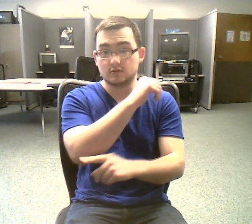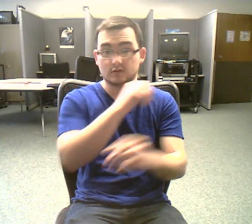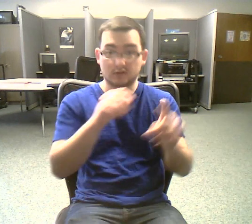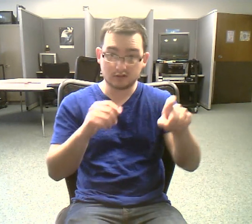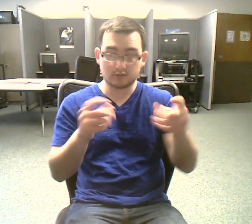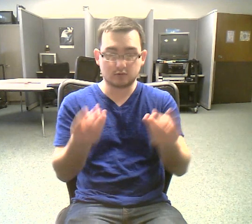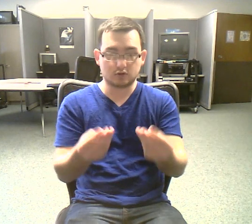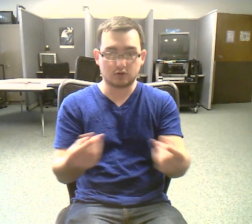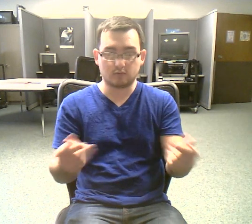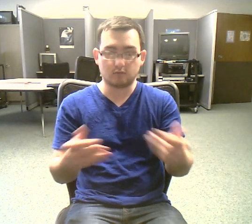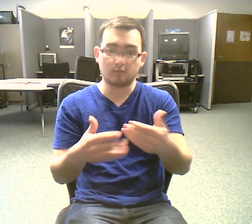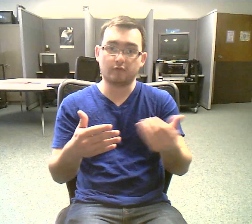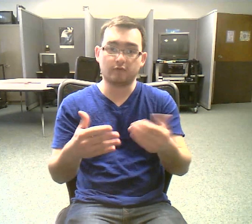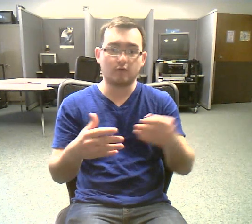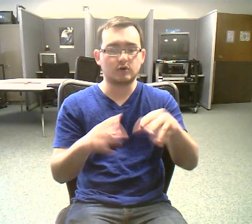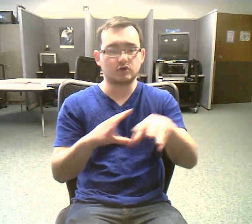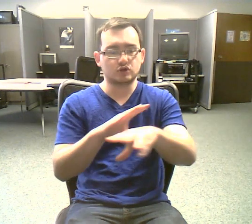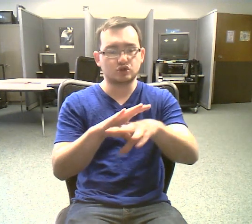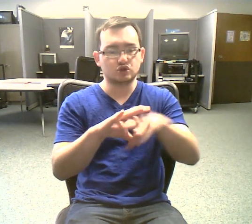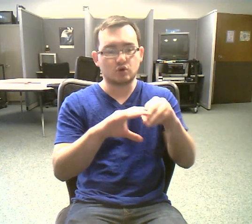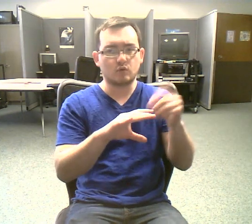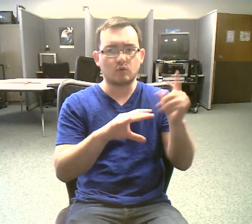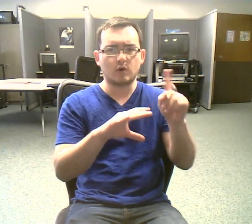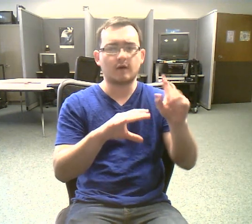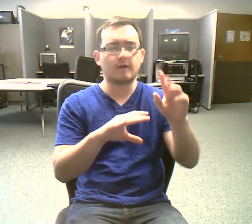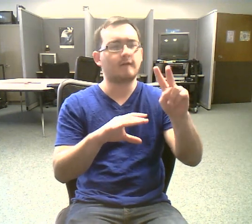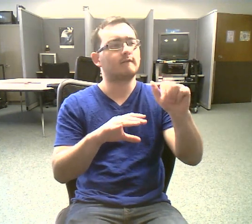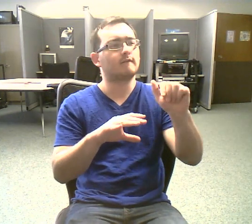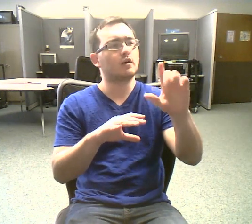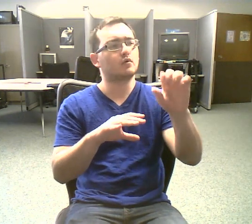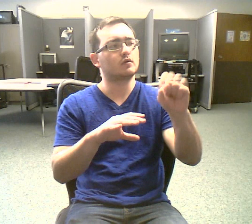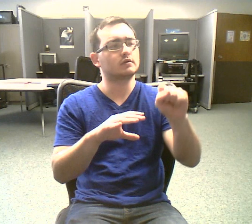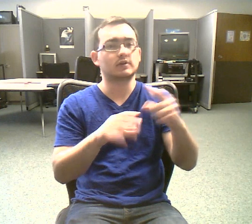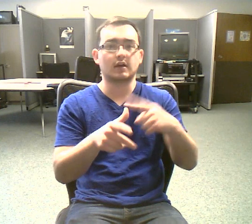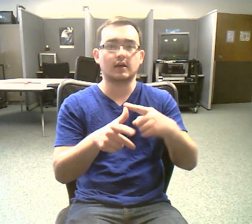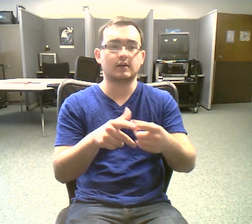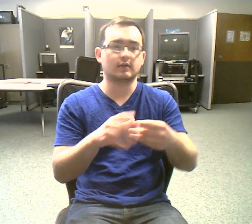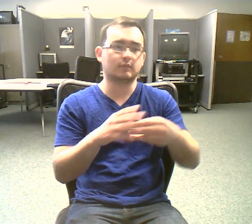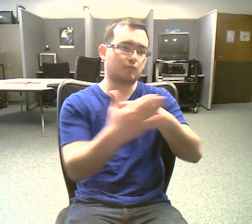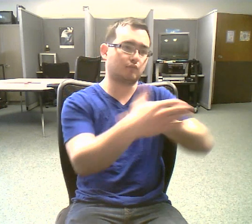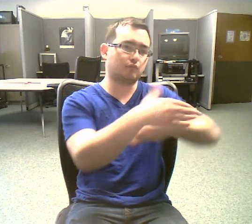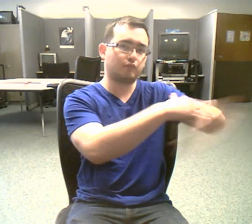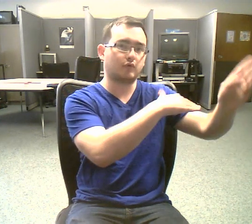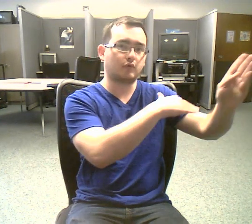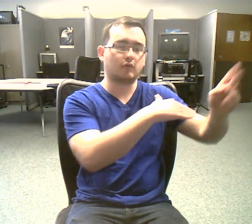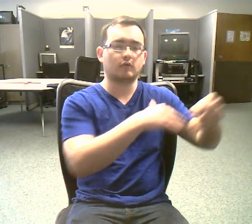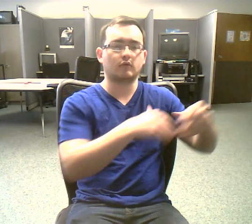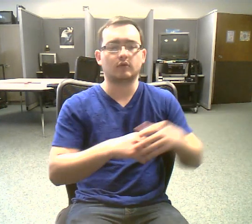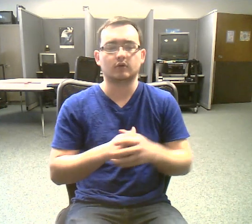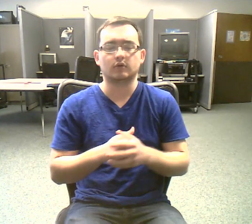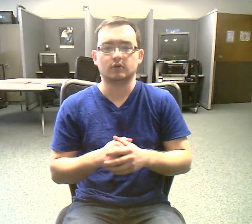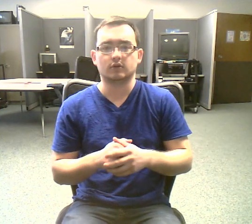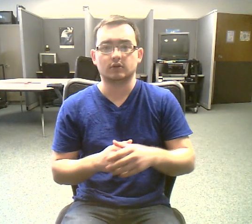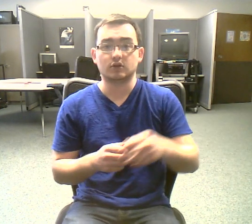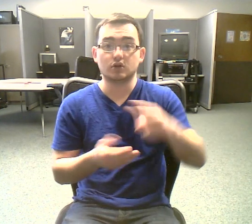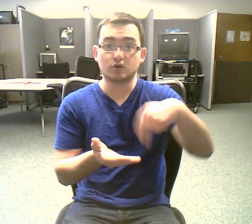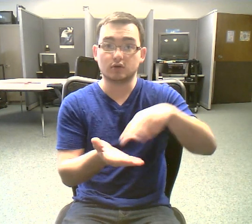The cell nucleus acts like the brain of the cell. It helps control eating, movement, and